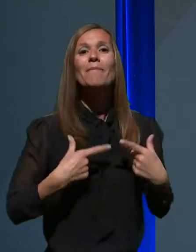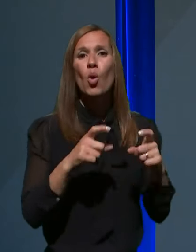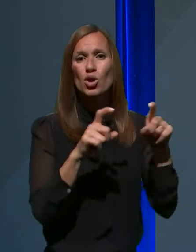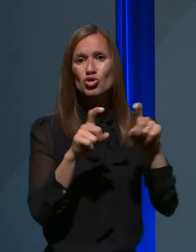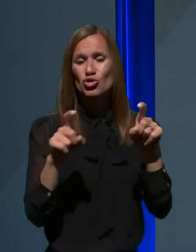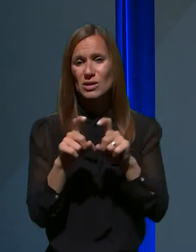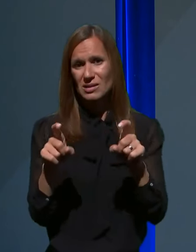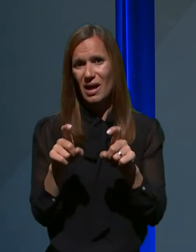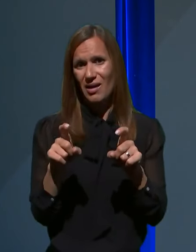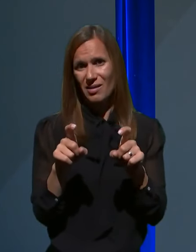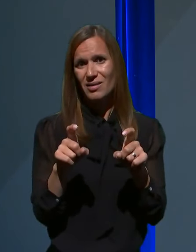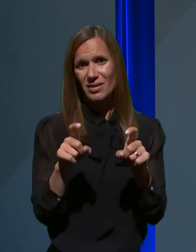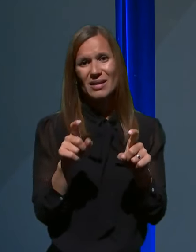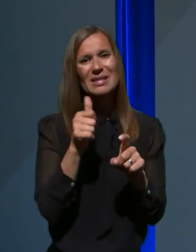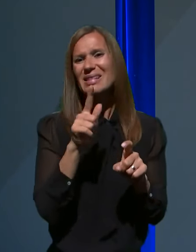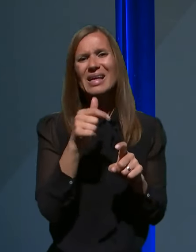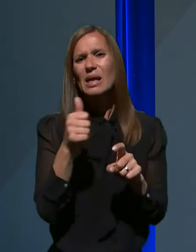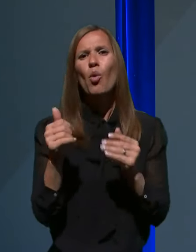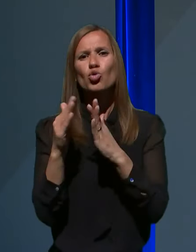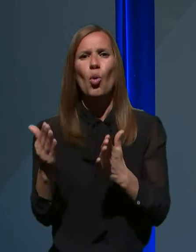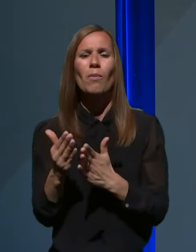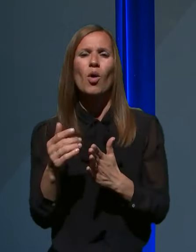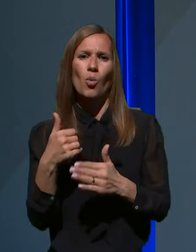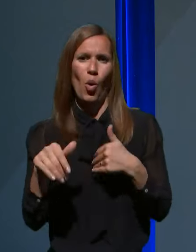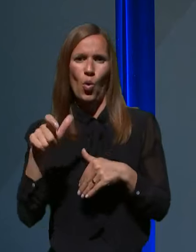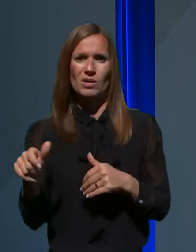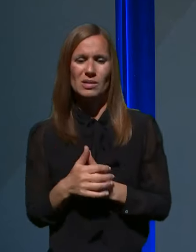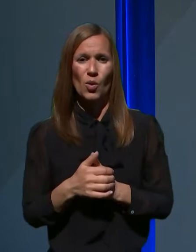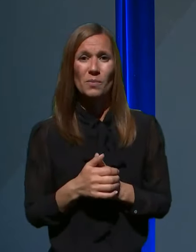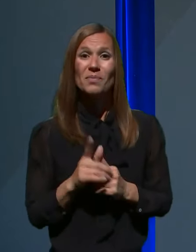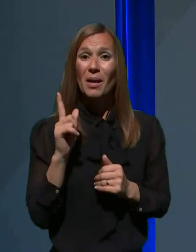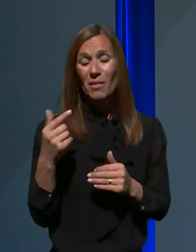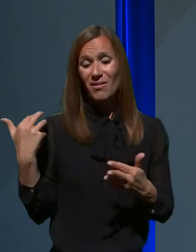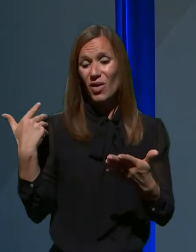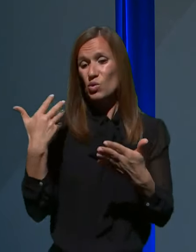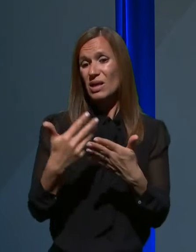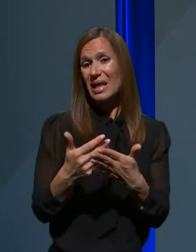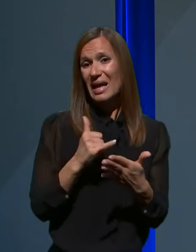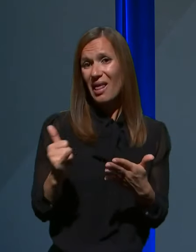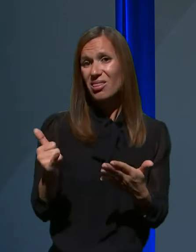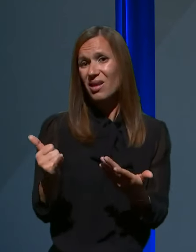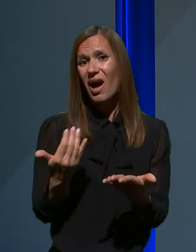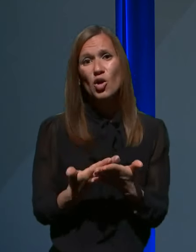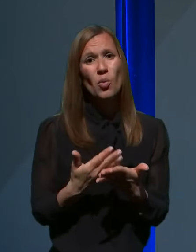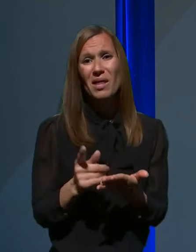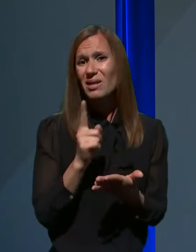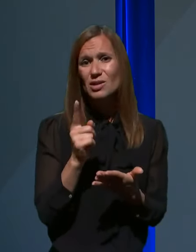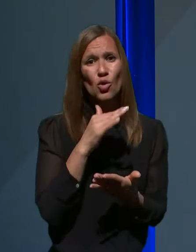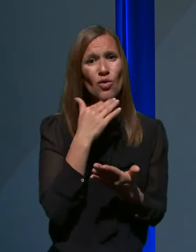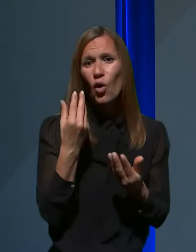pa obratno. Žal sveda moram reči, da se v vseh teh letih pač argumenti stroke niso dovolj upoštevali,